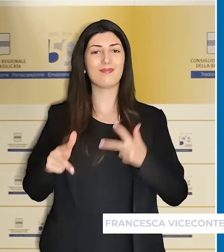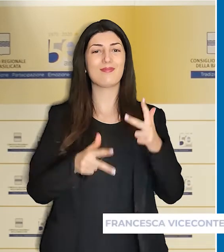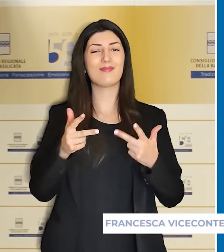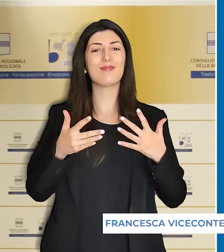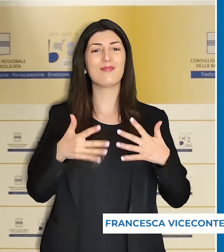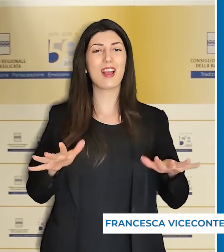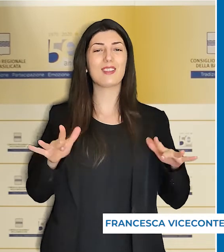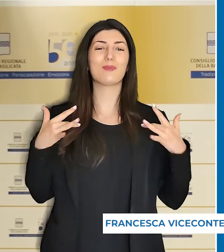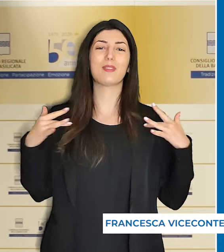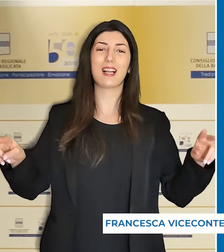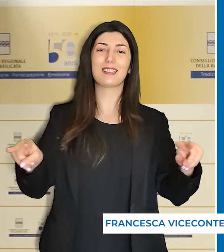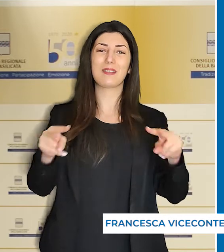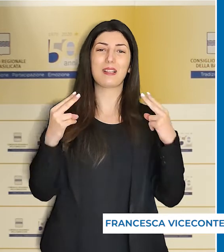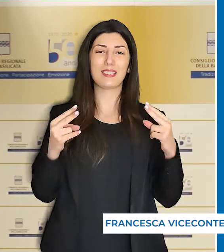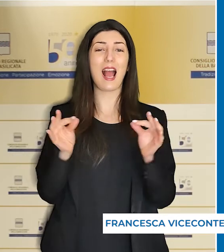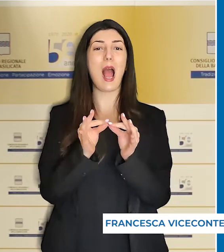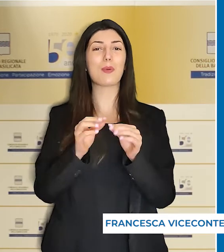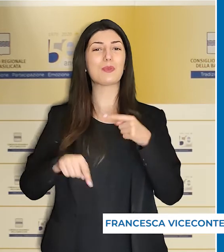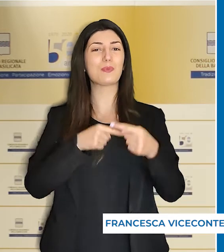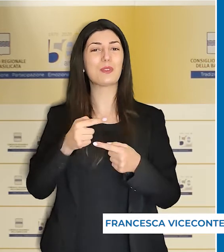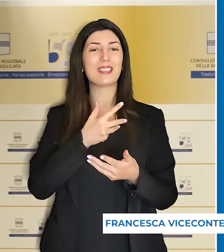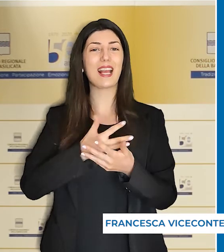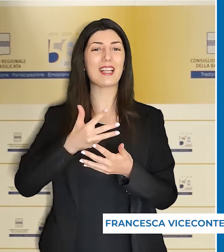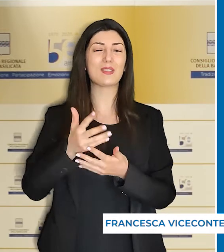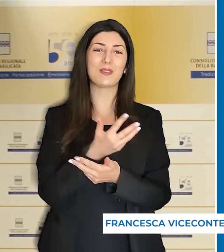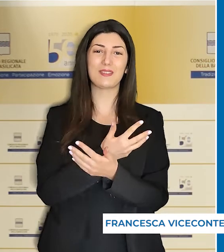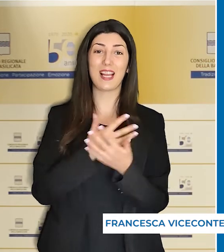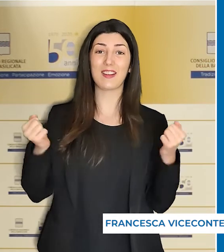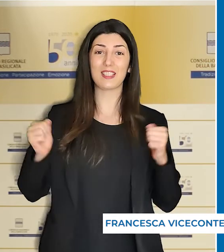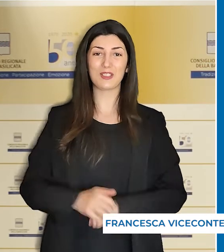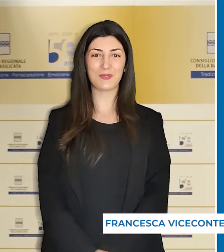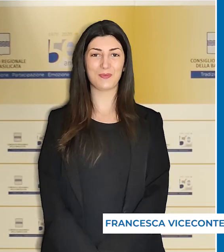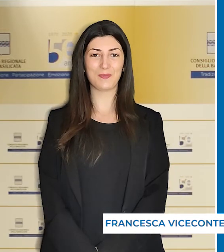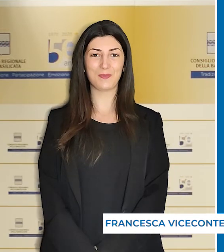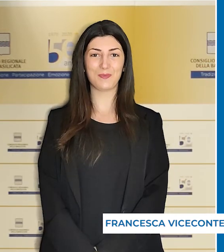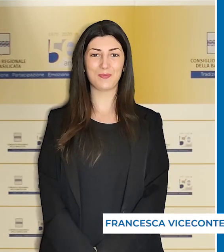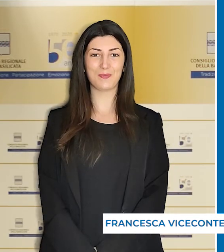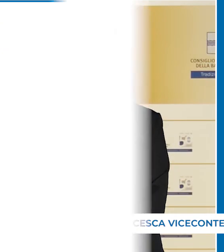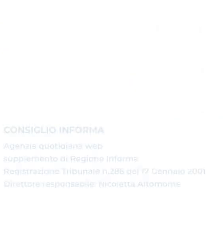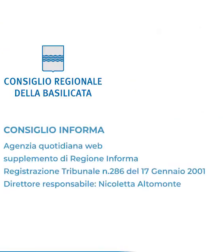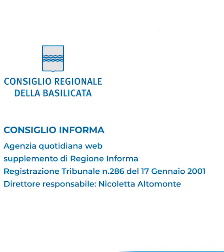È tutto, grazie per l'attenzione, l'appuntamento e per la prossima edizione.